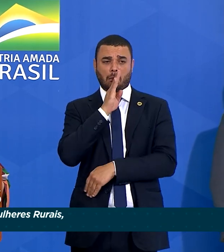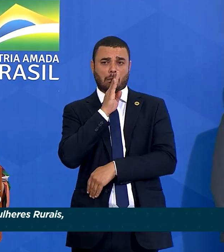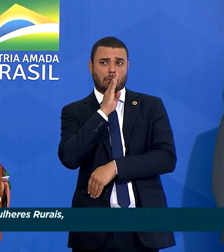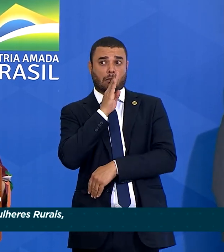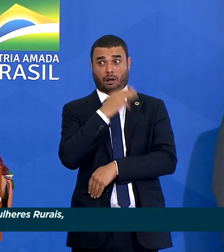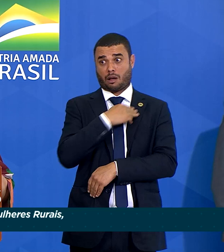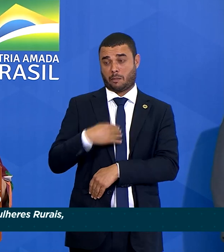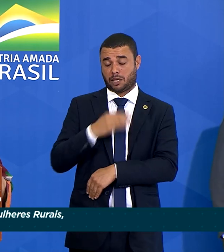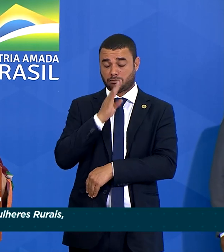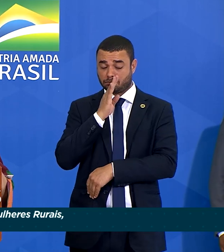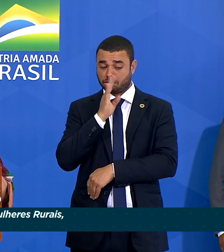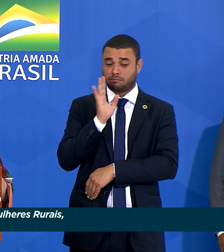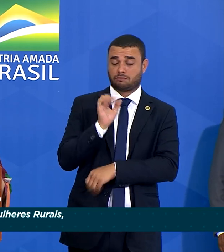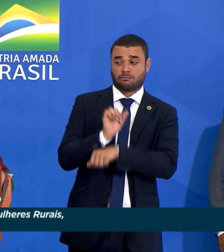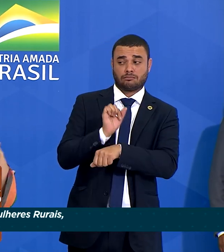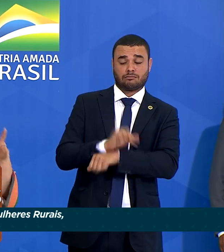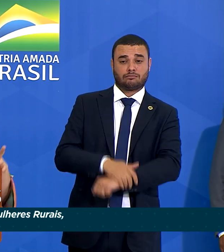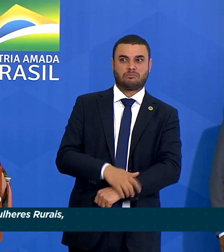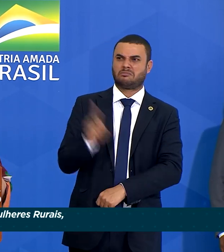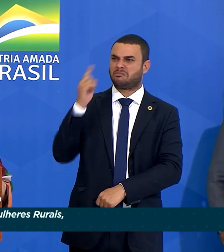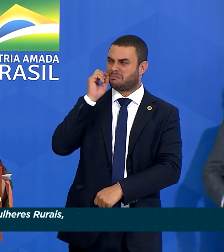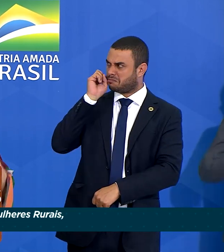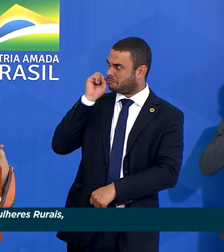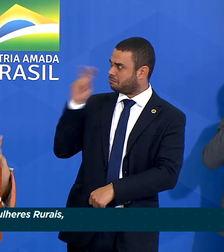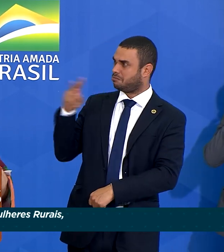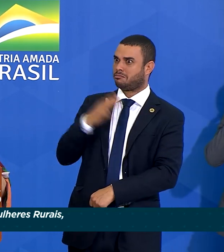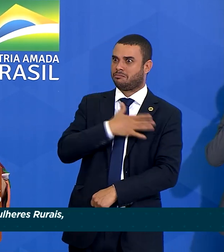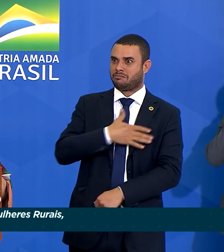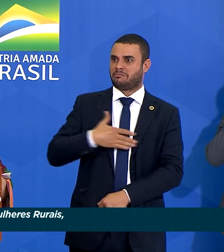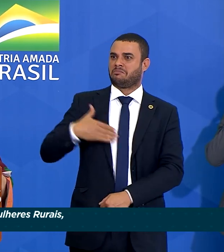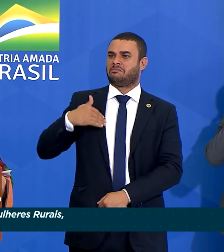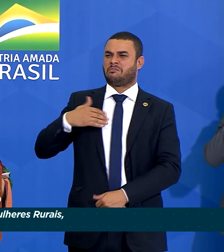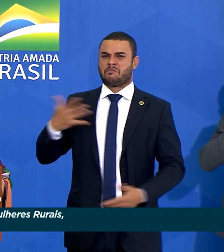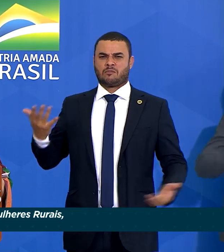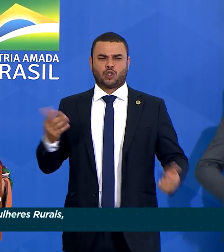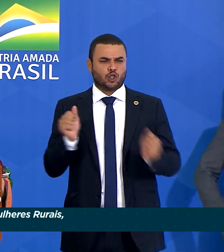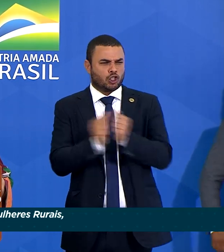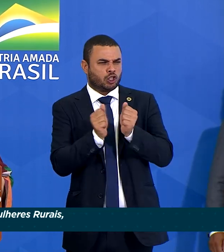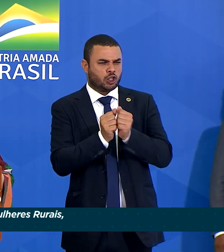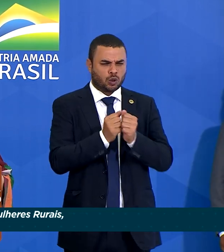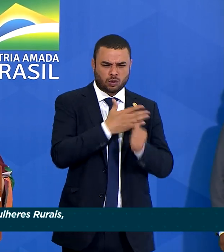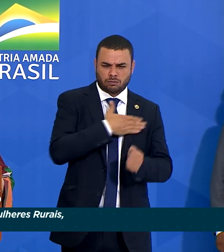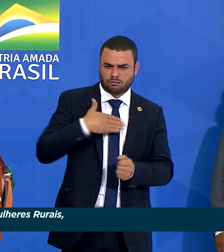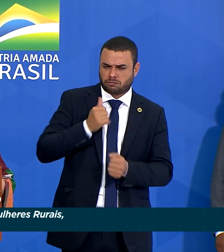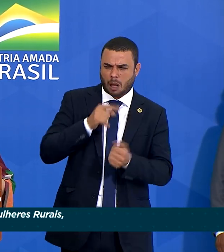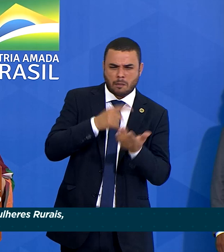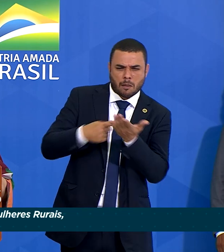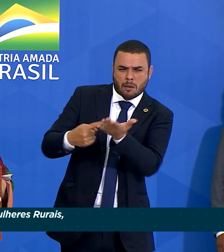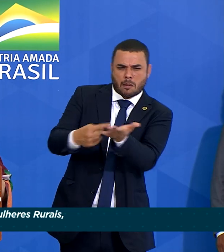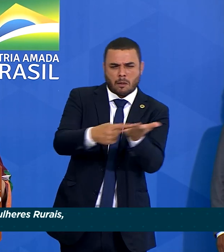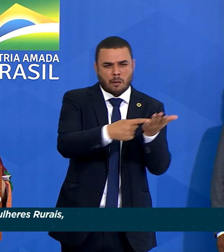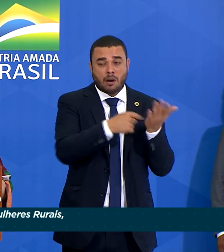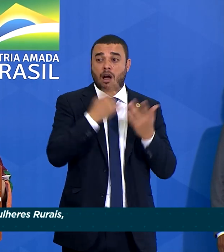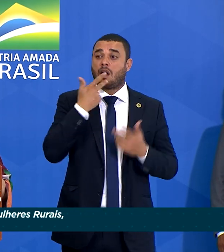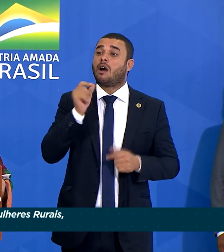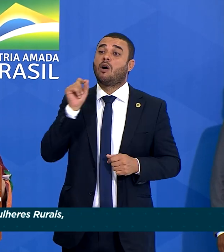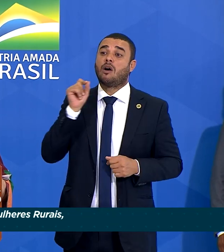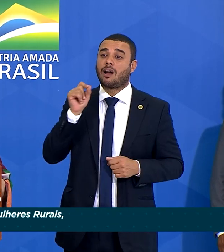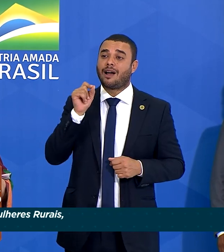quietinha, caladinha, e vi a nossa primeira dama com as demais primeiras damas dizendo A mulher rural,